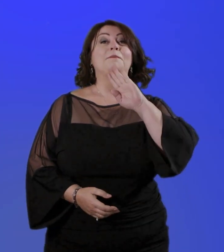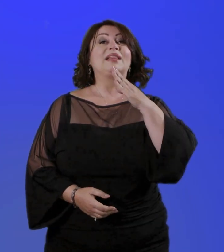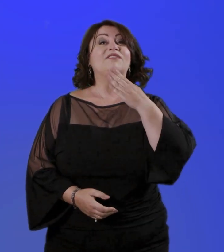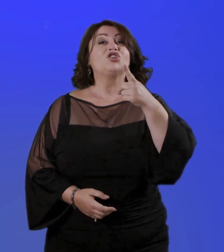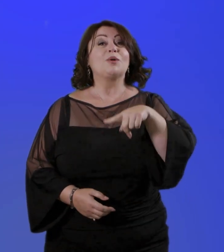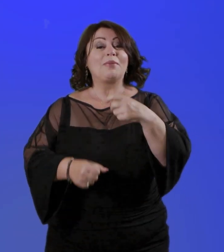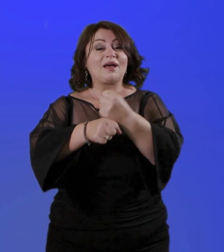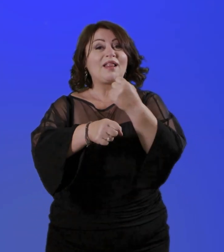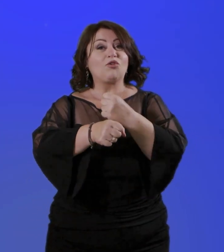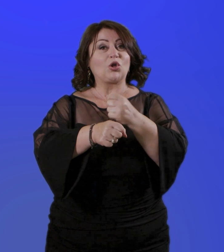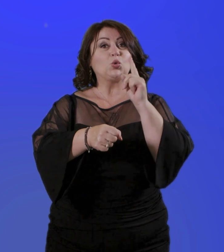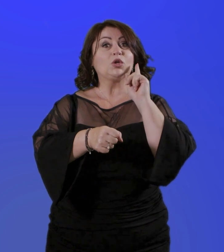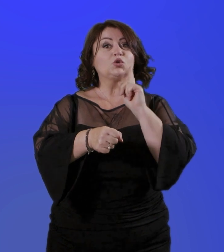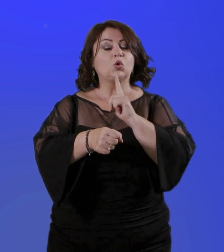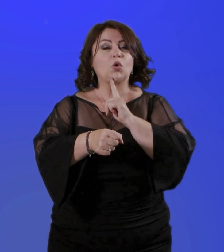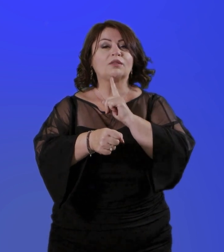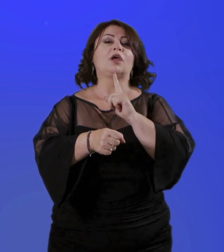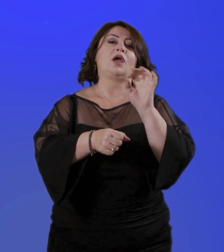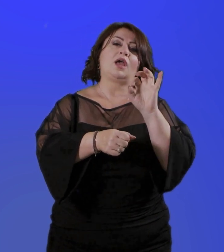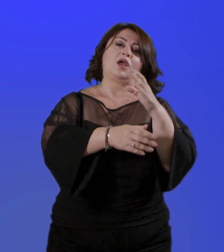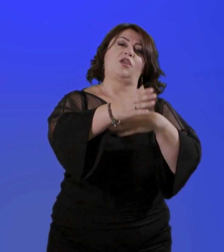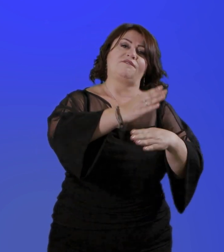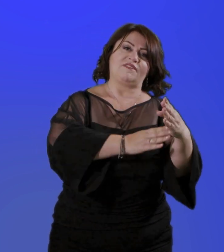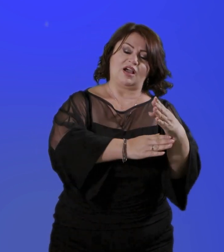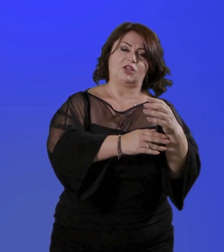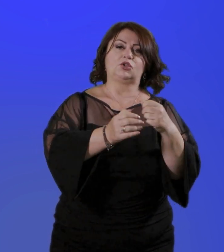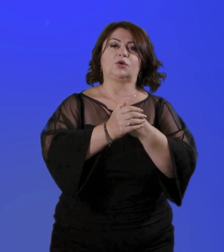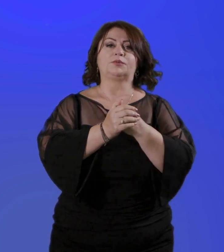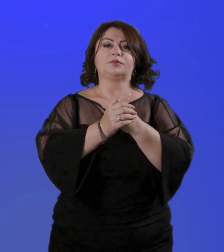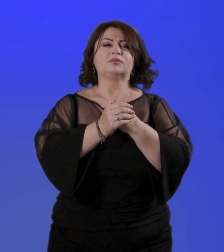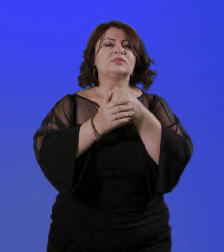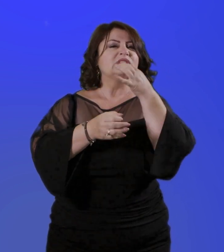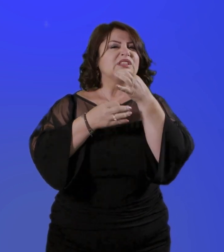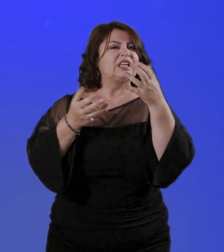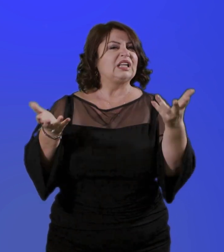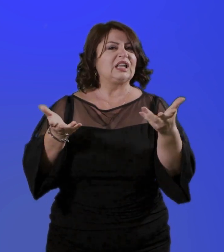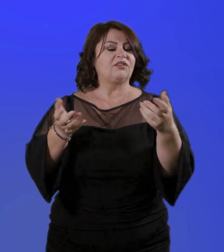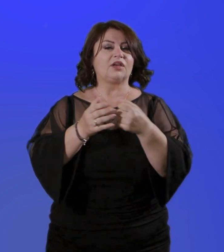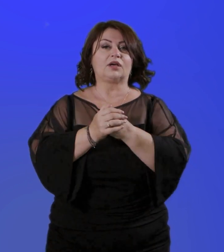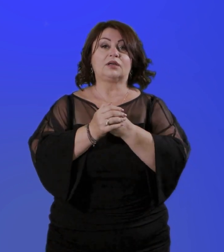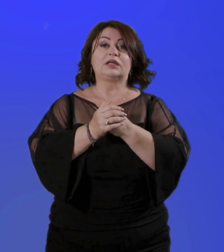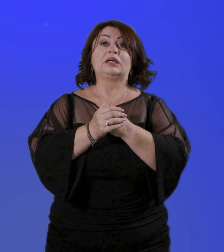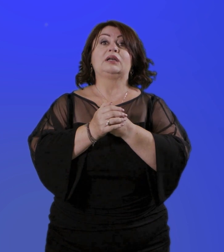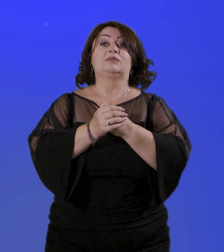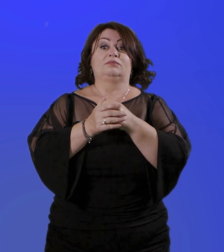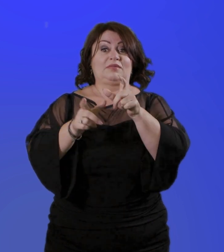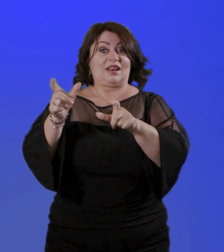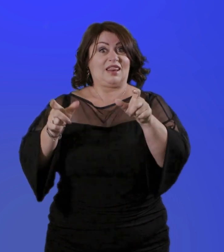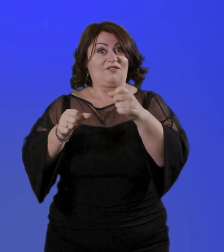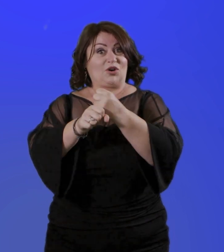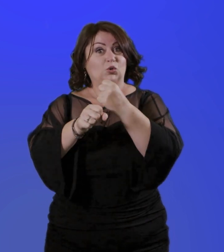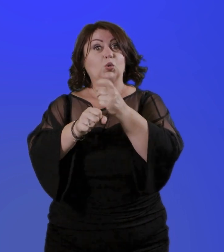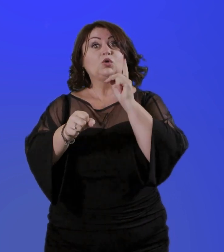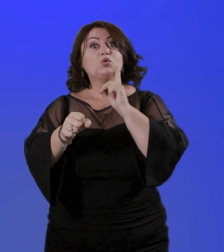Benefici in favore dei lavoratori sordomuti e invalidi. Cos'è? In favore dei lavoratori